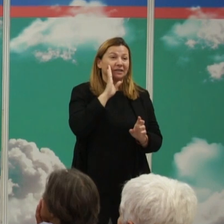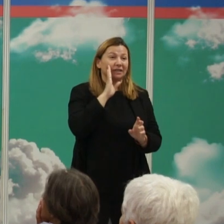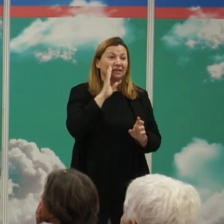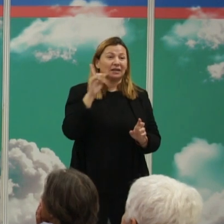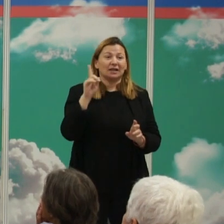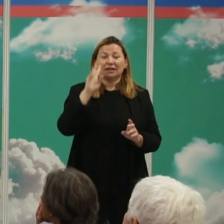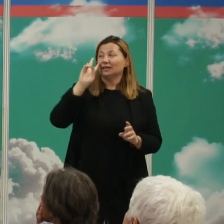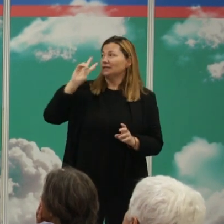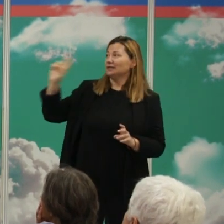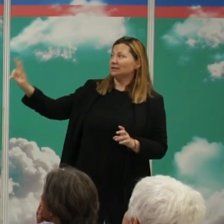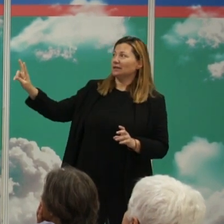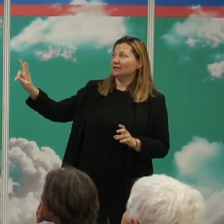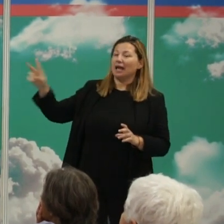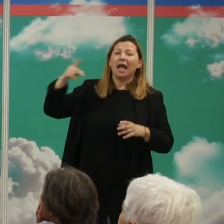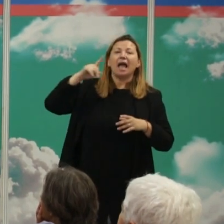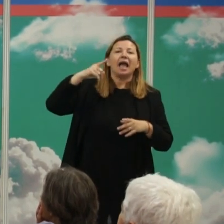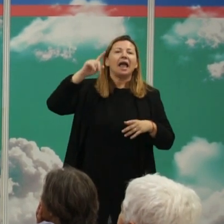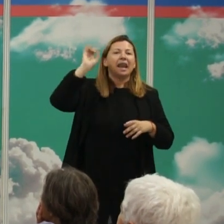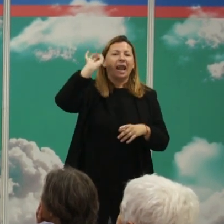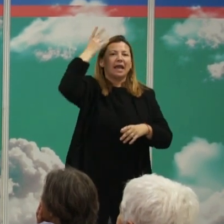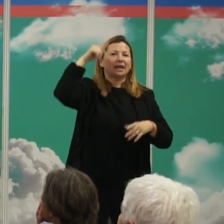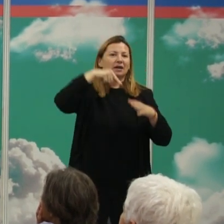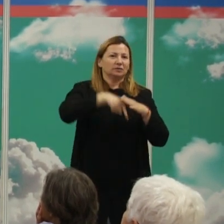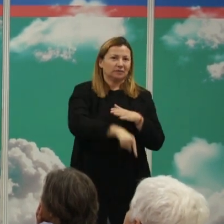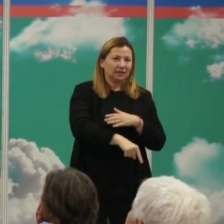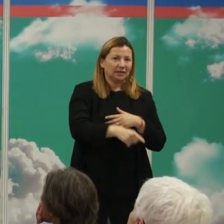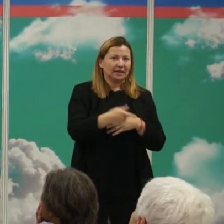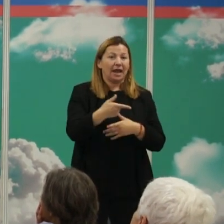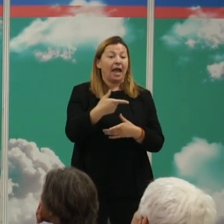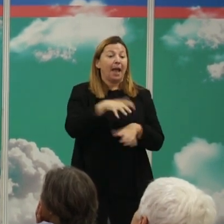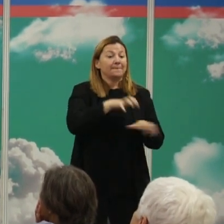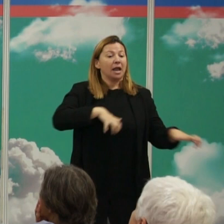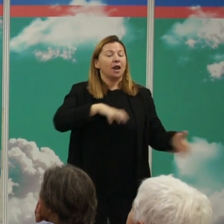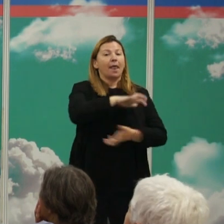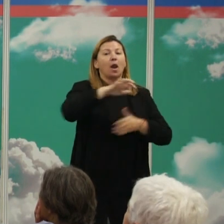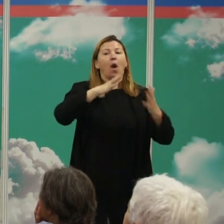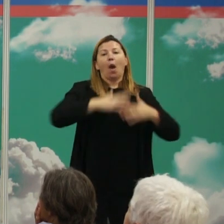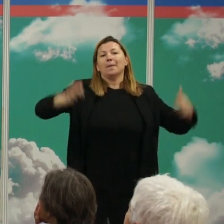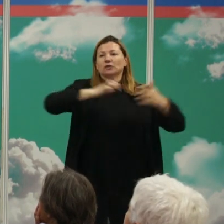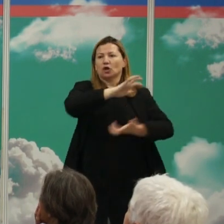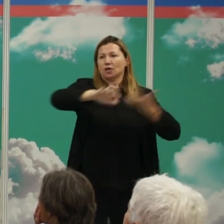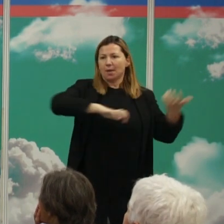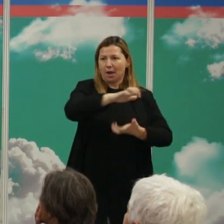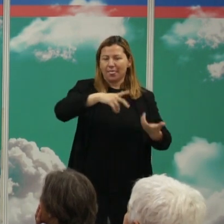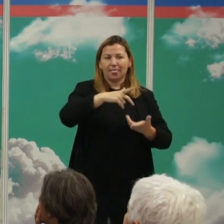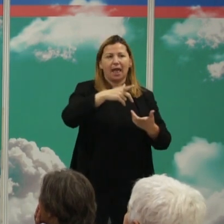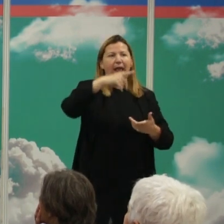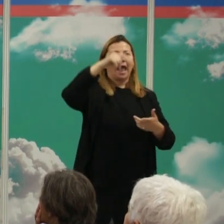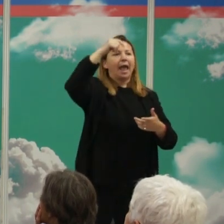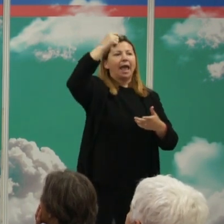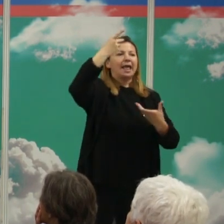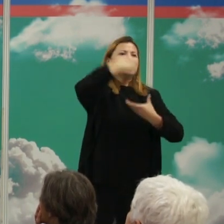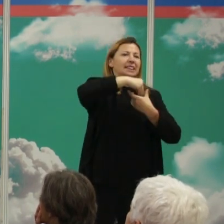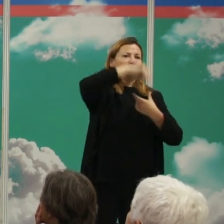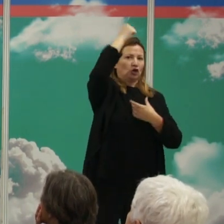gráfica lo que hace abundar un poco en la idea la mayoría de los eventos de violencia pues ocurren entre machos la inmensa